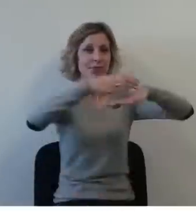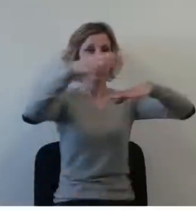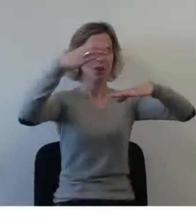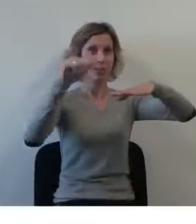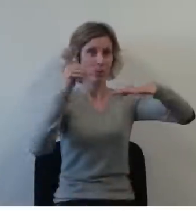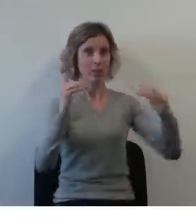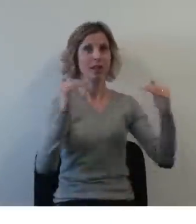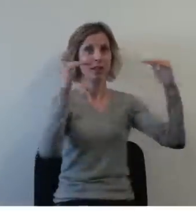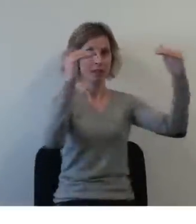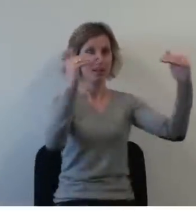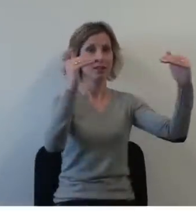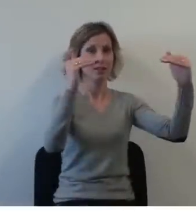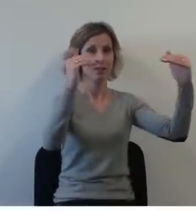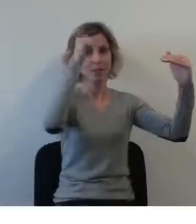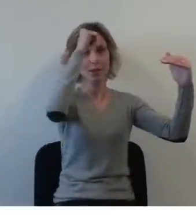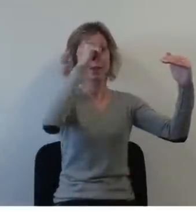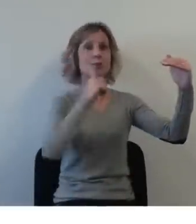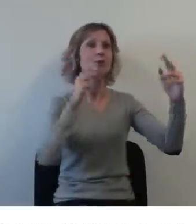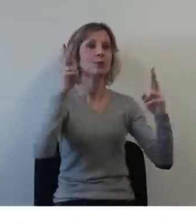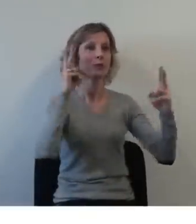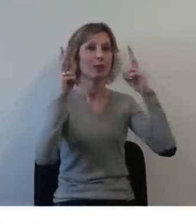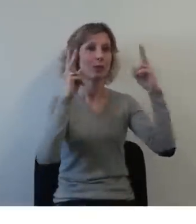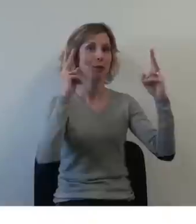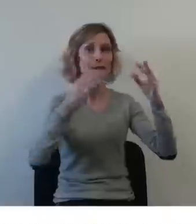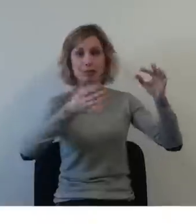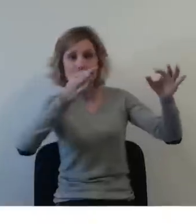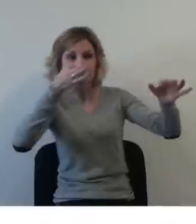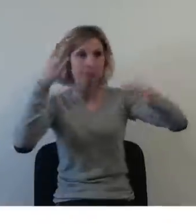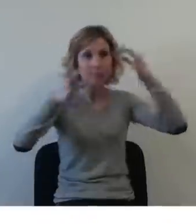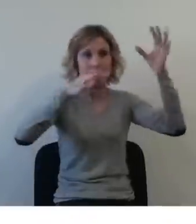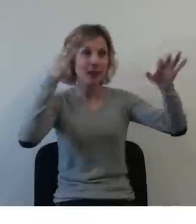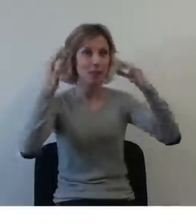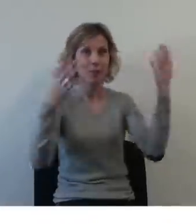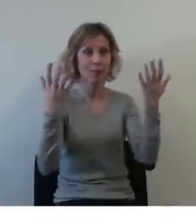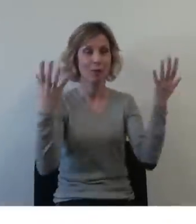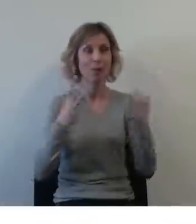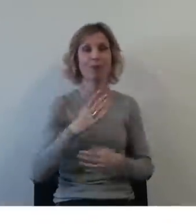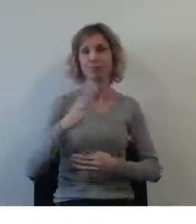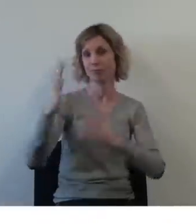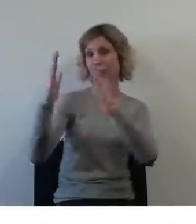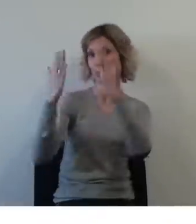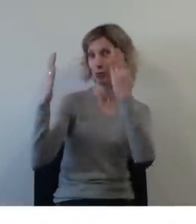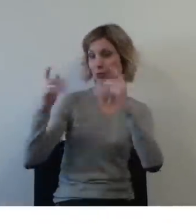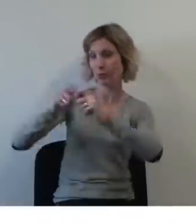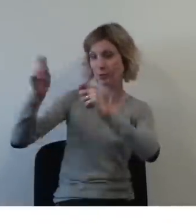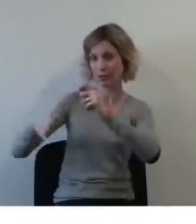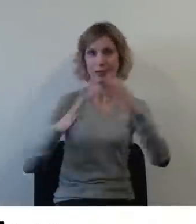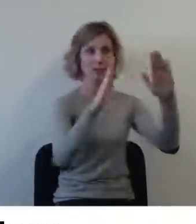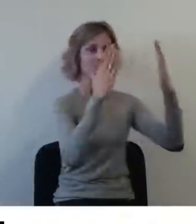Situé au premier étage des champs libres, le musée de Bretagne vous propose de découvrir ses collections